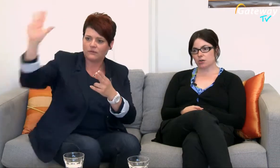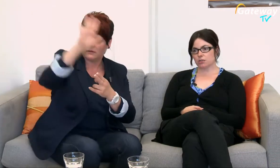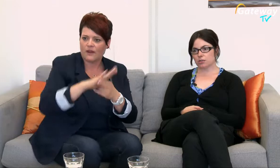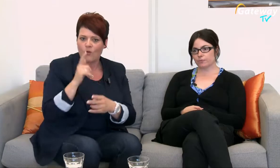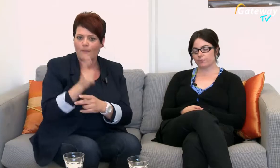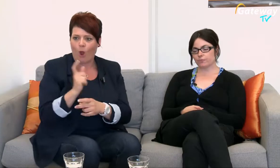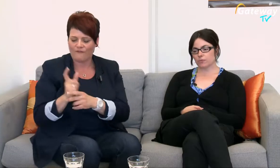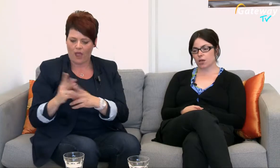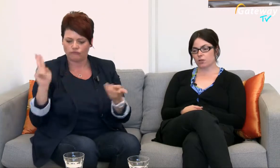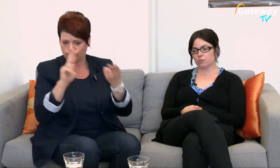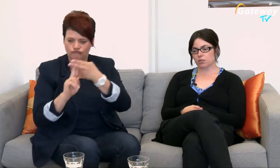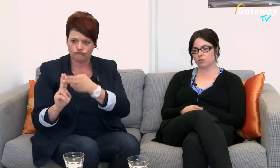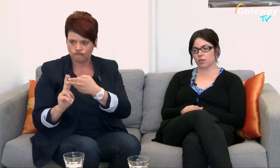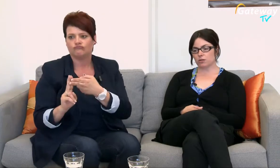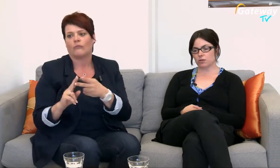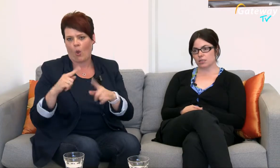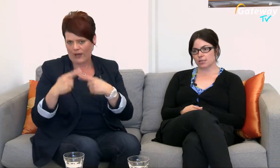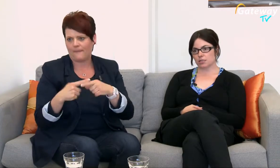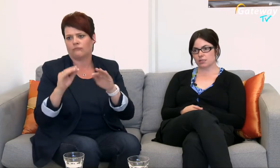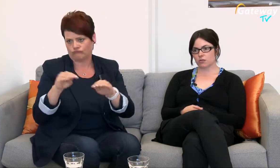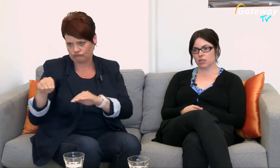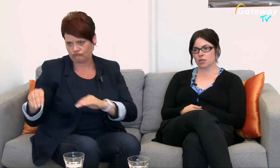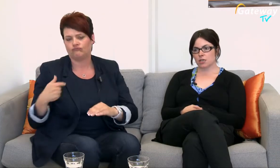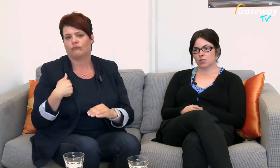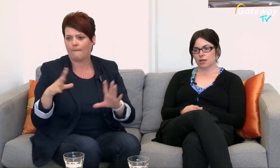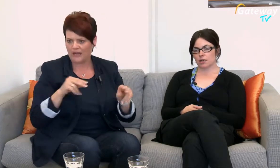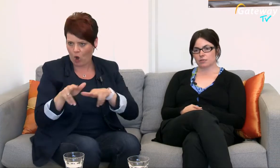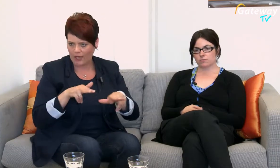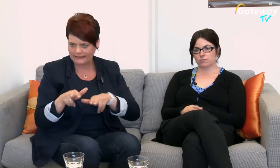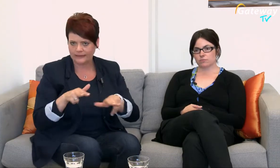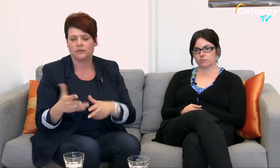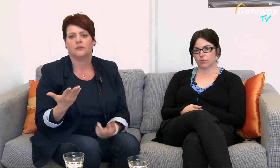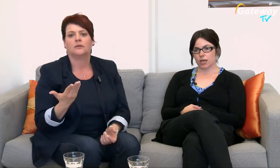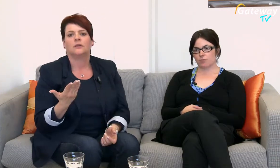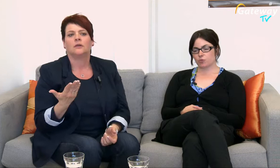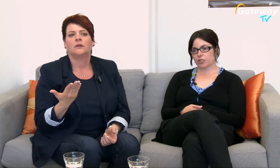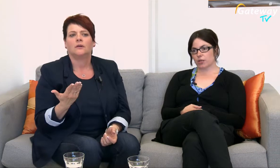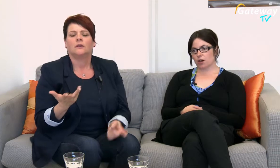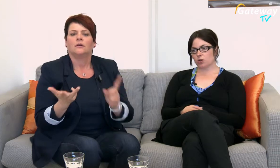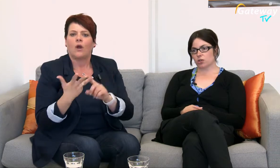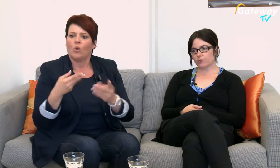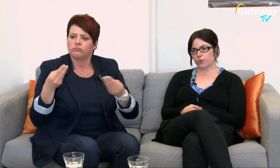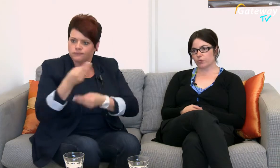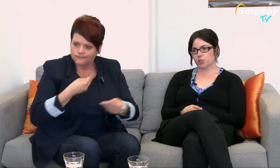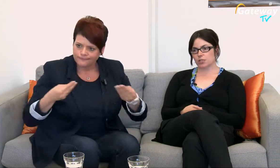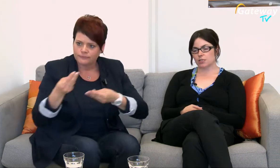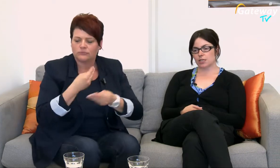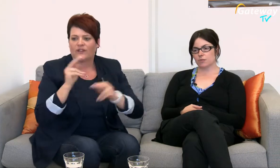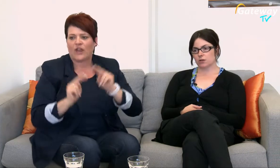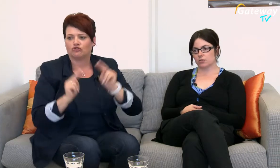auch immer zugegen, organisiere das auch mit Da bespricht man ja auch verschiedene Themen, auch